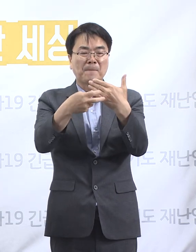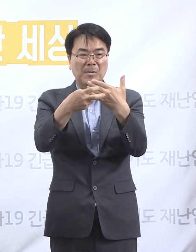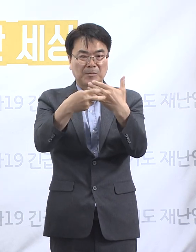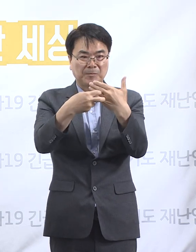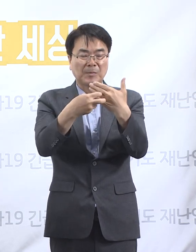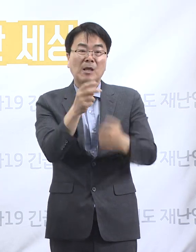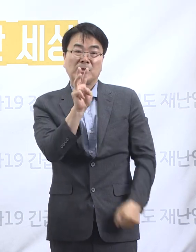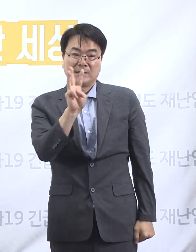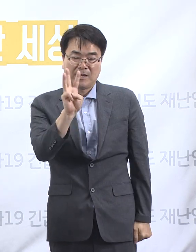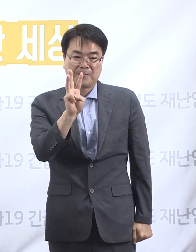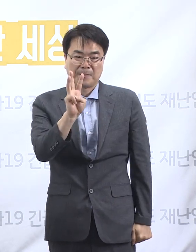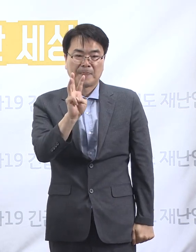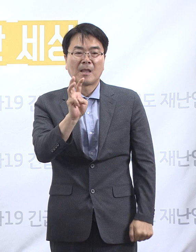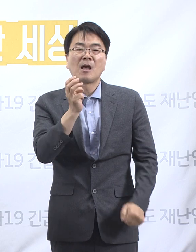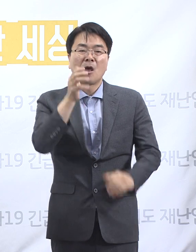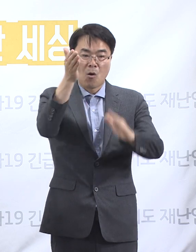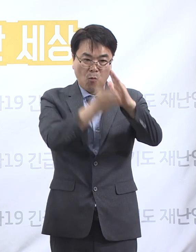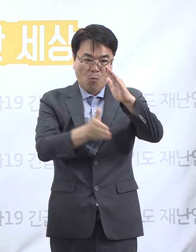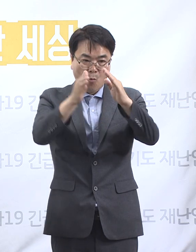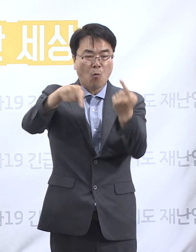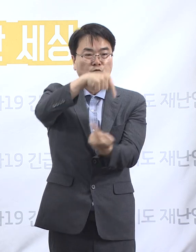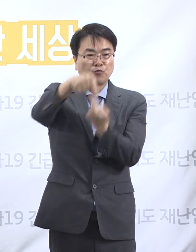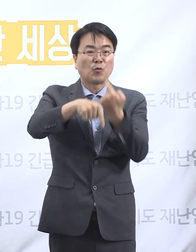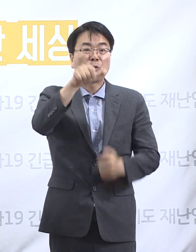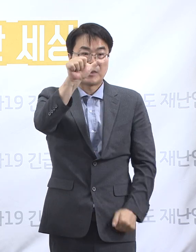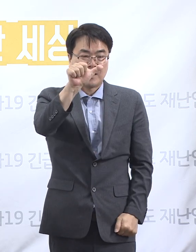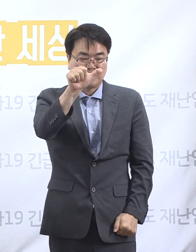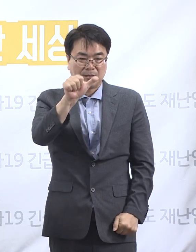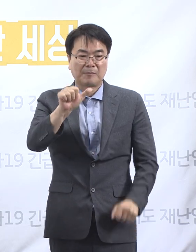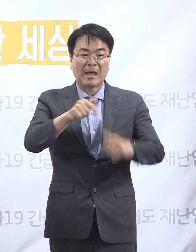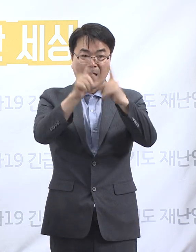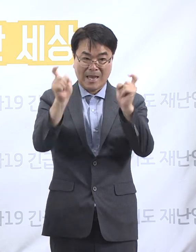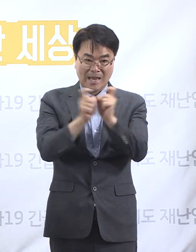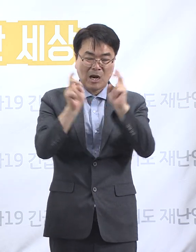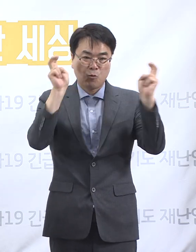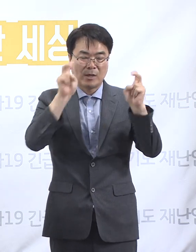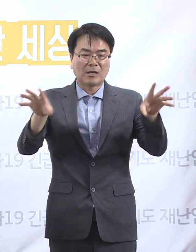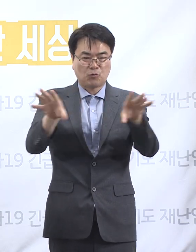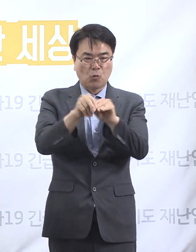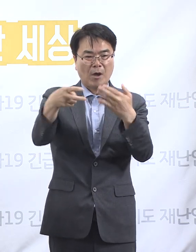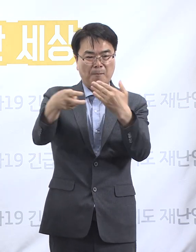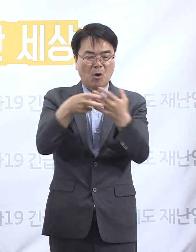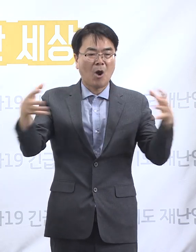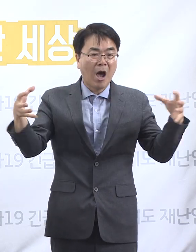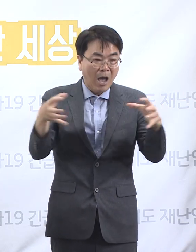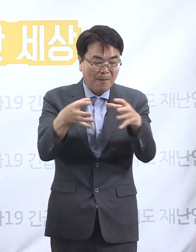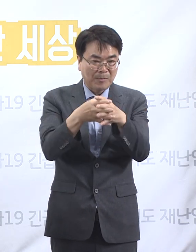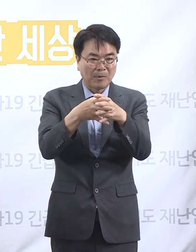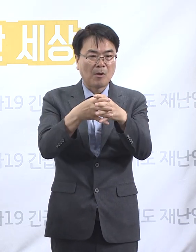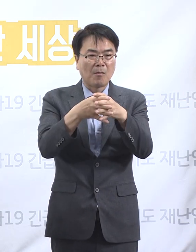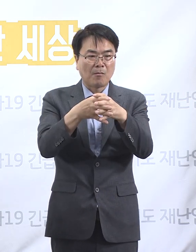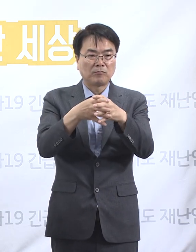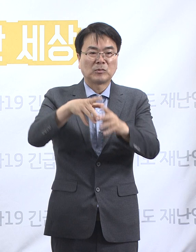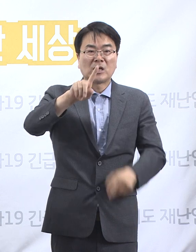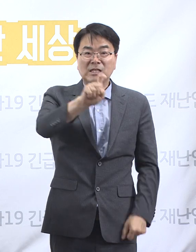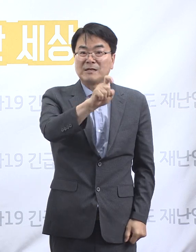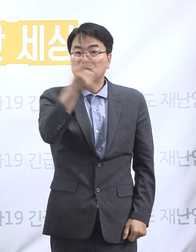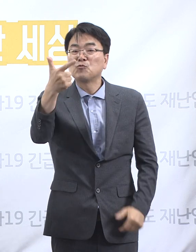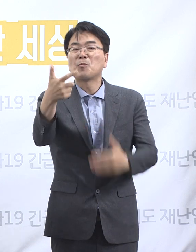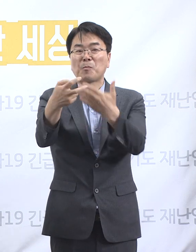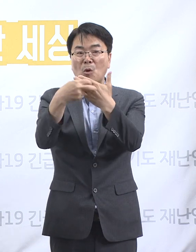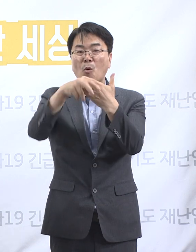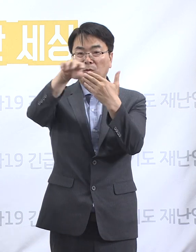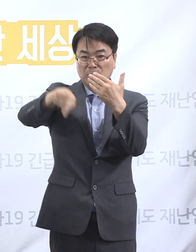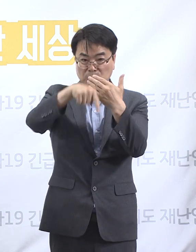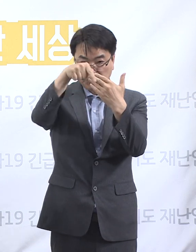운영병원 3곳, 공공의료기관 5곳 및 도내 종합병원 8곳의 협력으로 총 16개 병원에